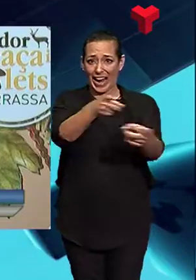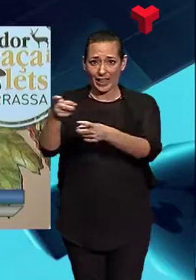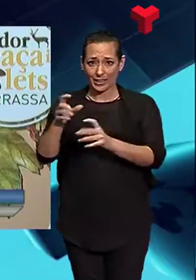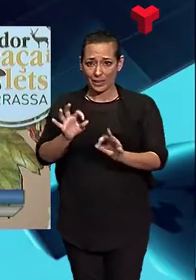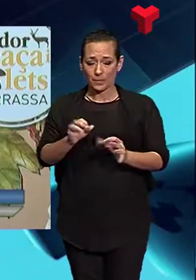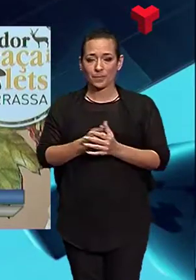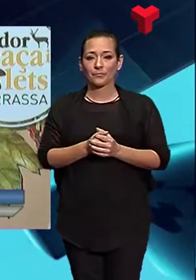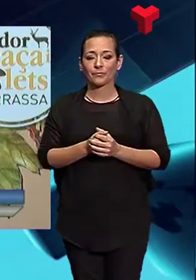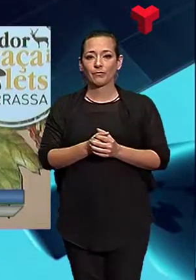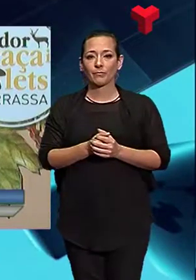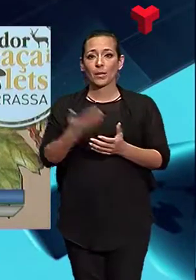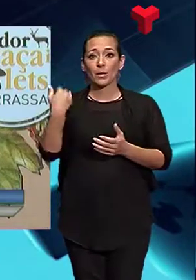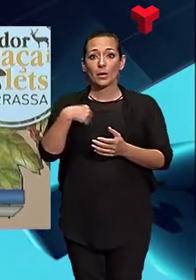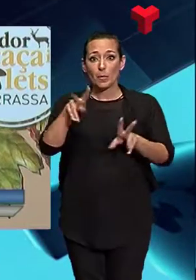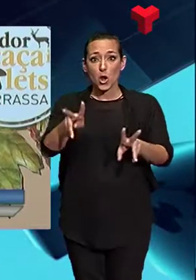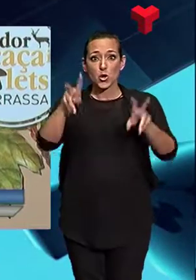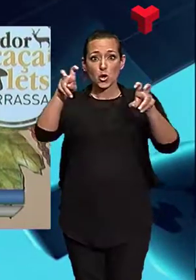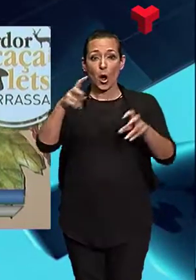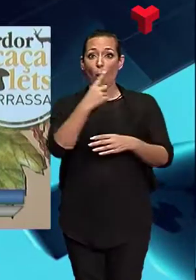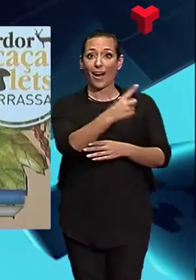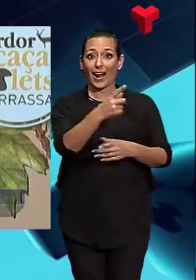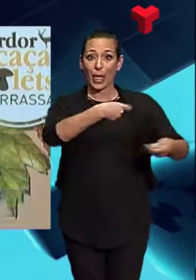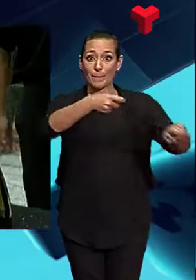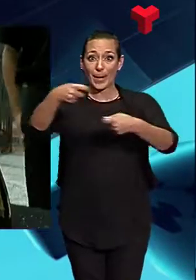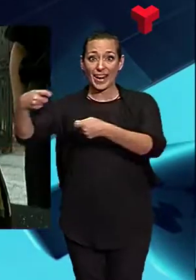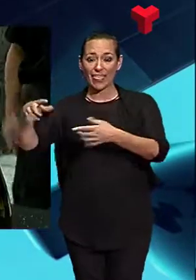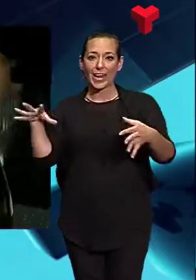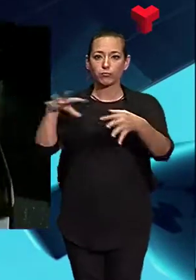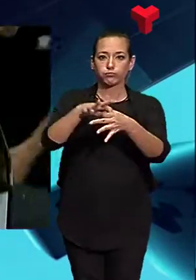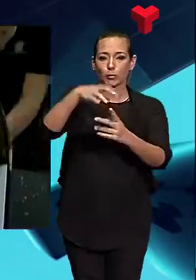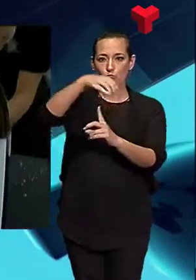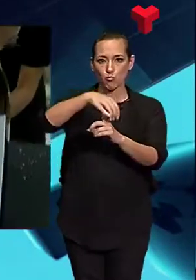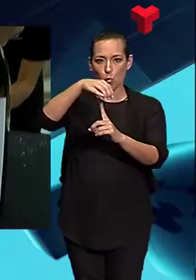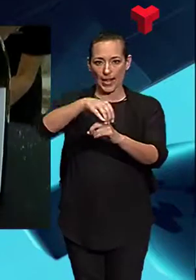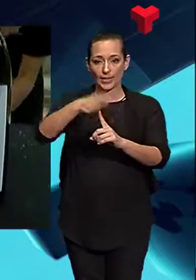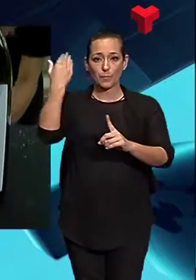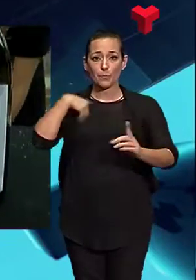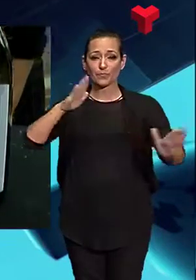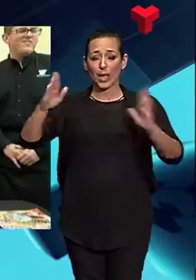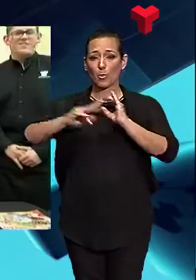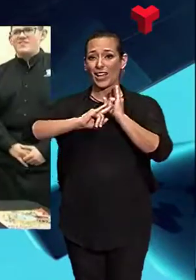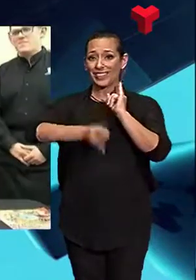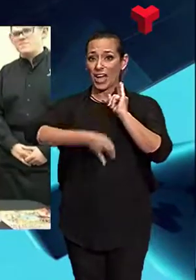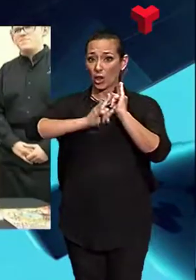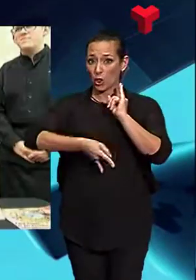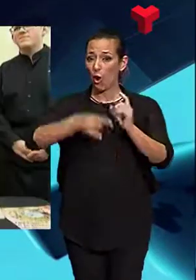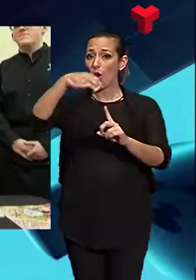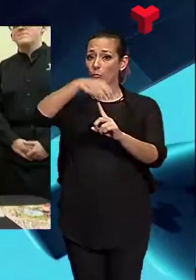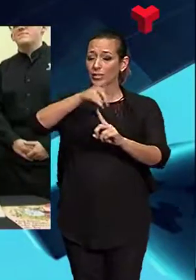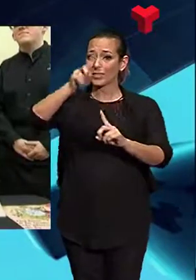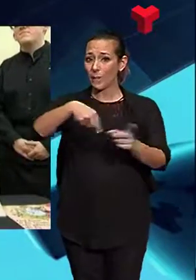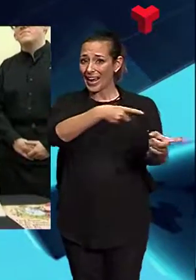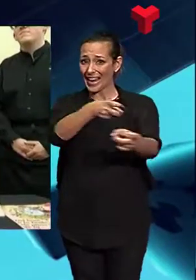que oferirem una etapa cada parada relacionada amb els bolets. La tardor de la caça i el Bolet va ser una de les primeres campanyes que el Gremi